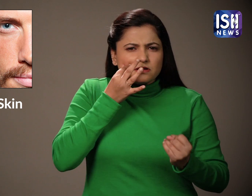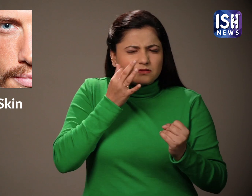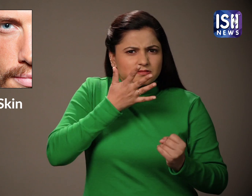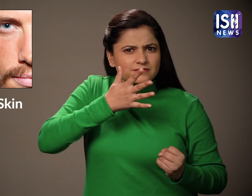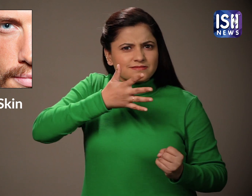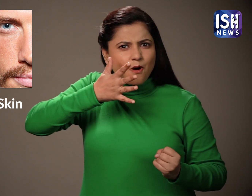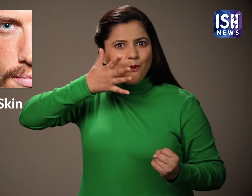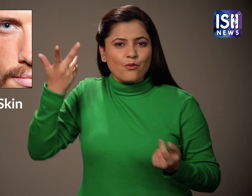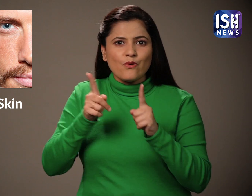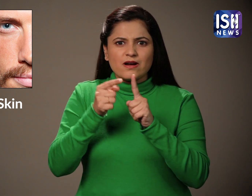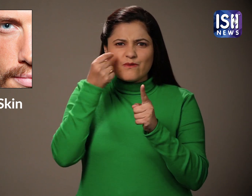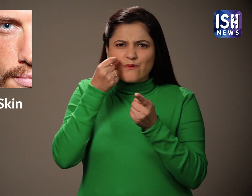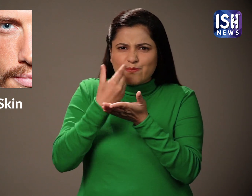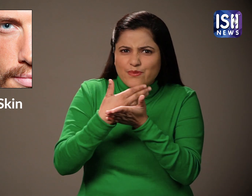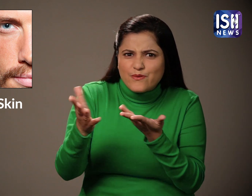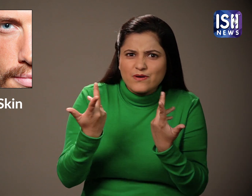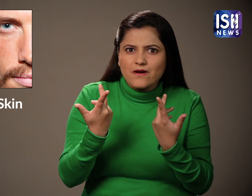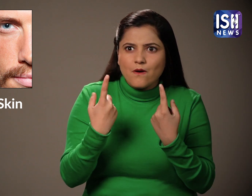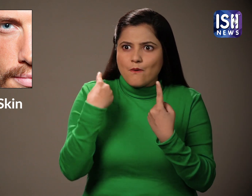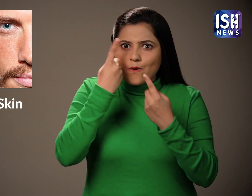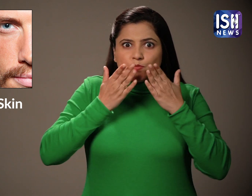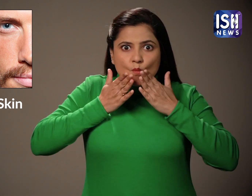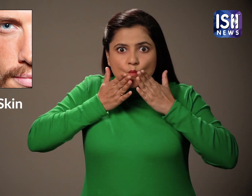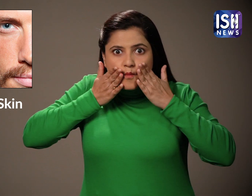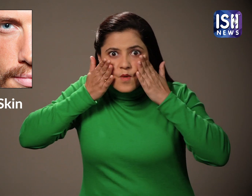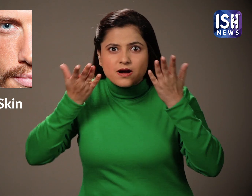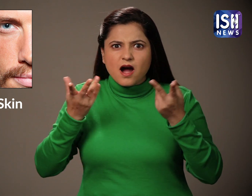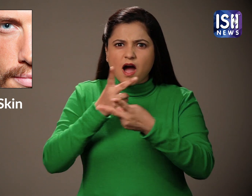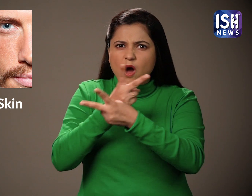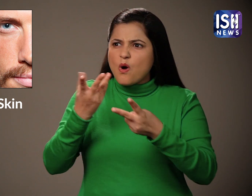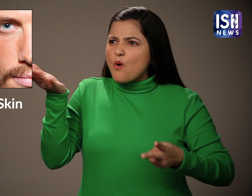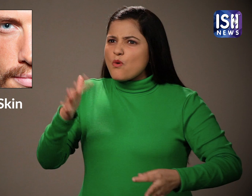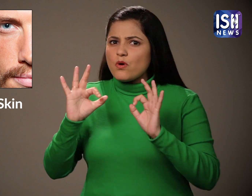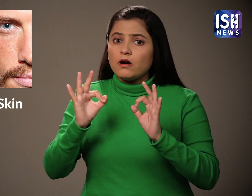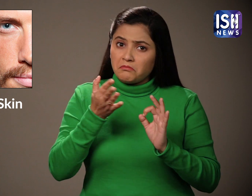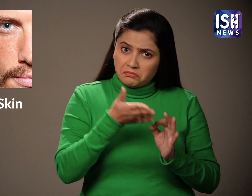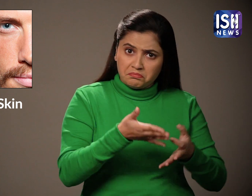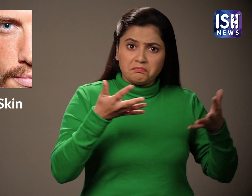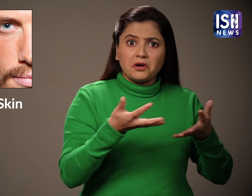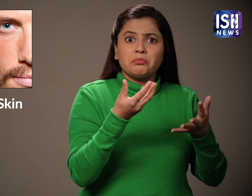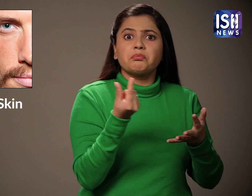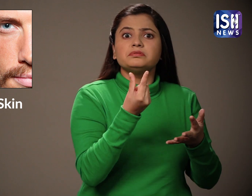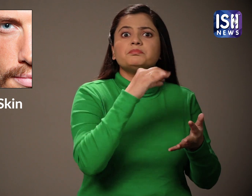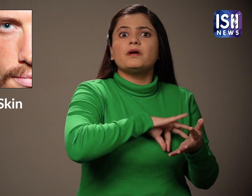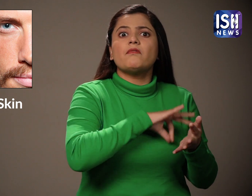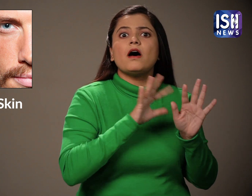मुहा से और टाइट स्किन वाले लोगों को देखा होगा तो यह कैसे होता है? यह मूर्मुरा की वज़े से होता है